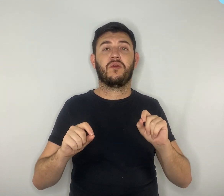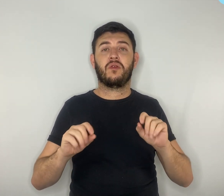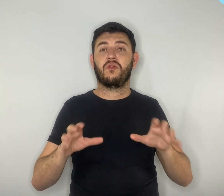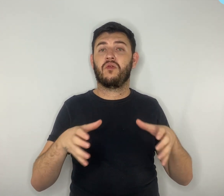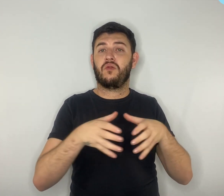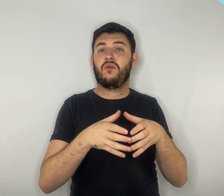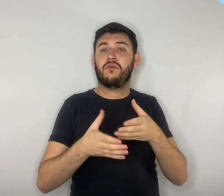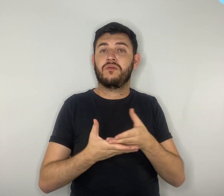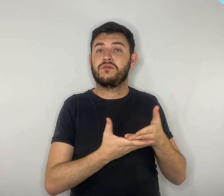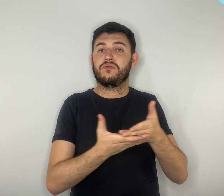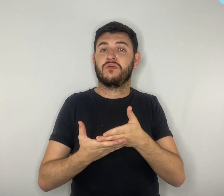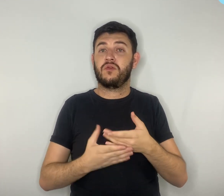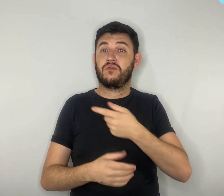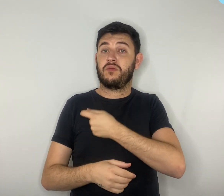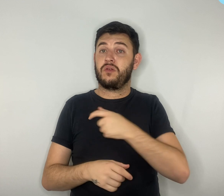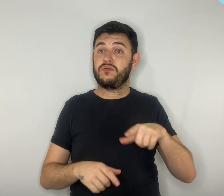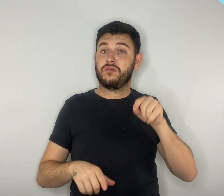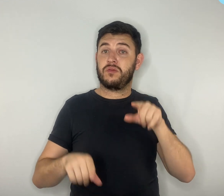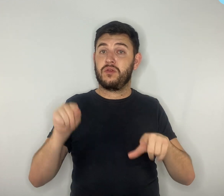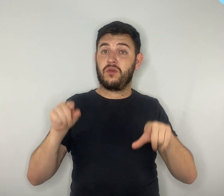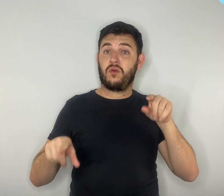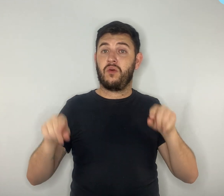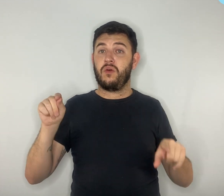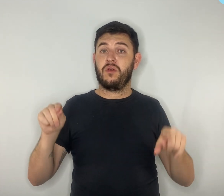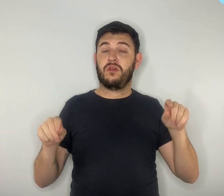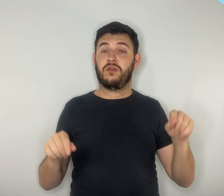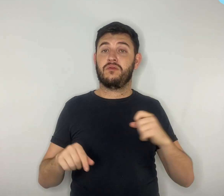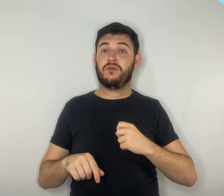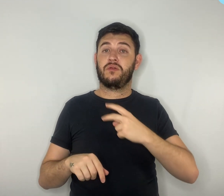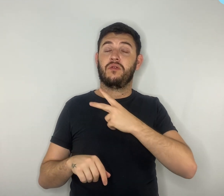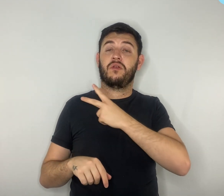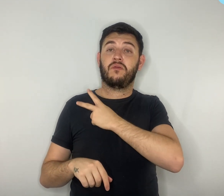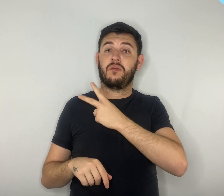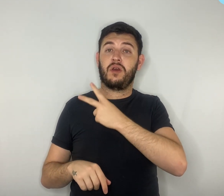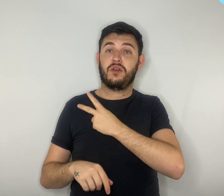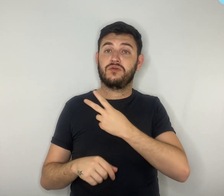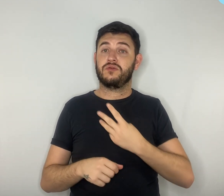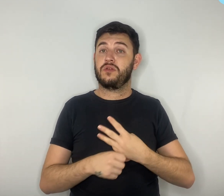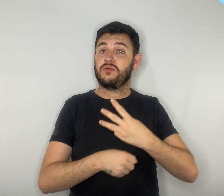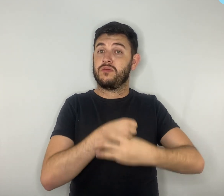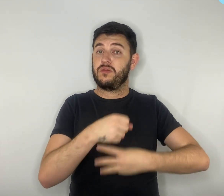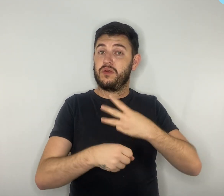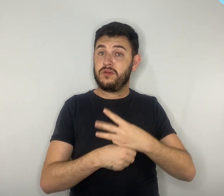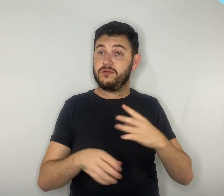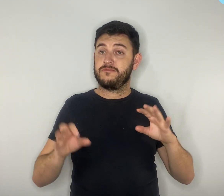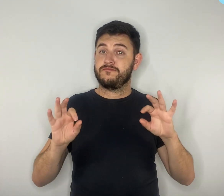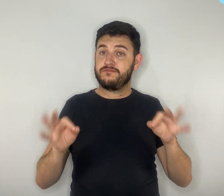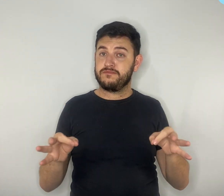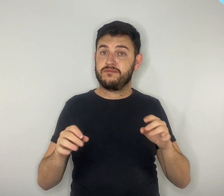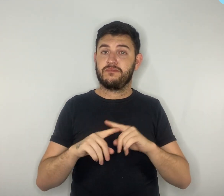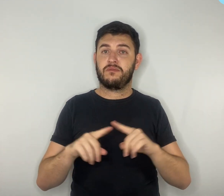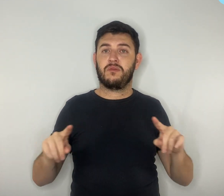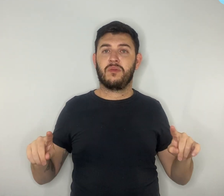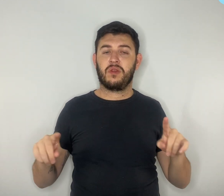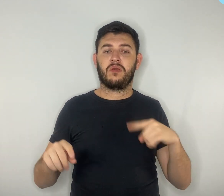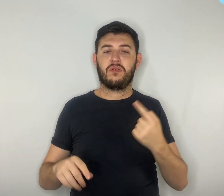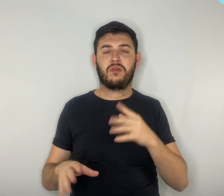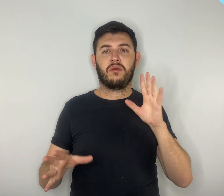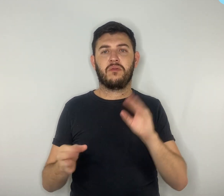podem escolher nos três anos do ensino médio. No entanto, como foram desenvolvidos,